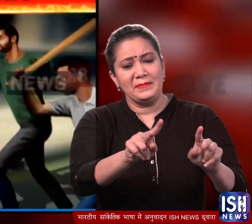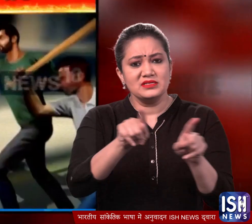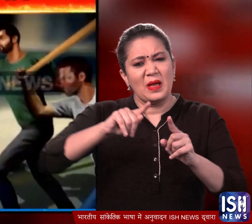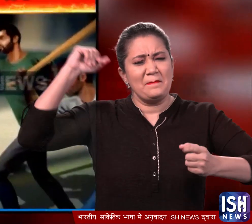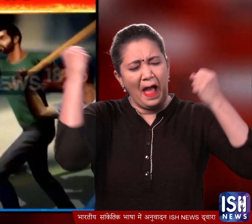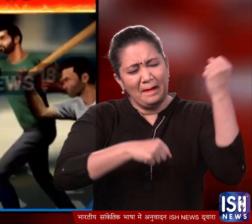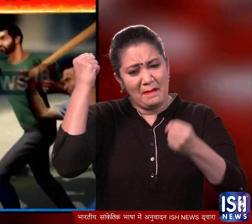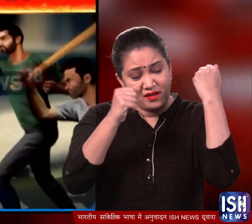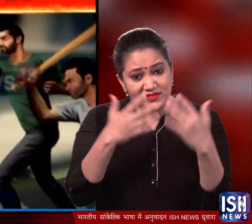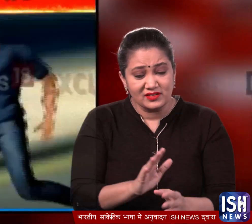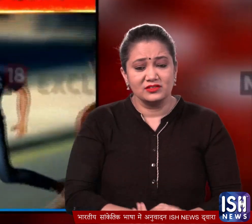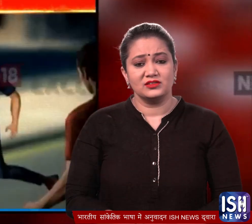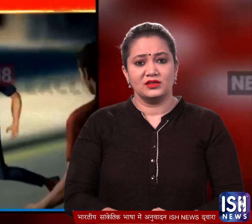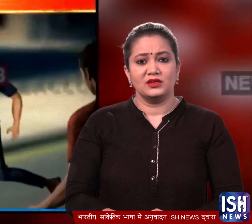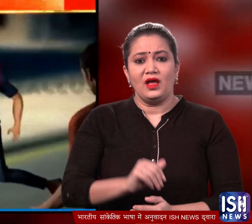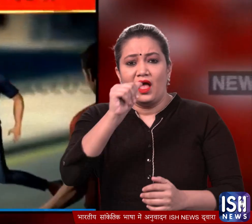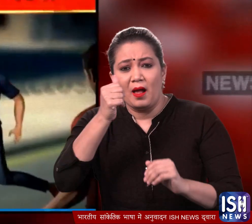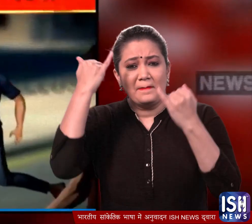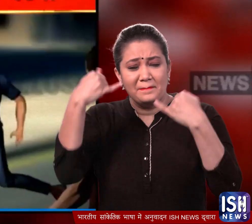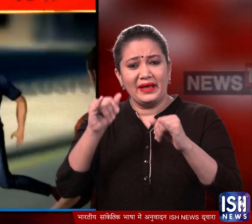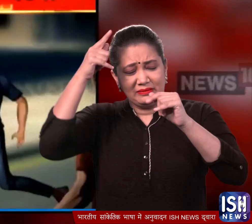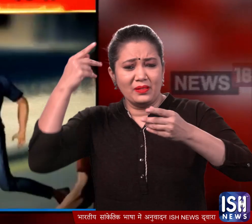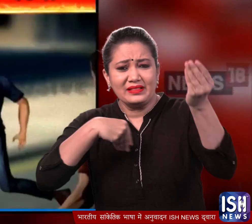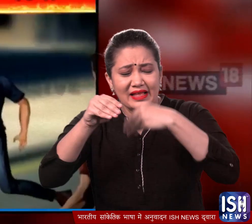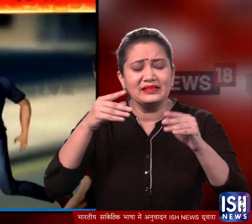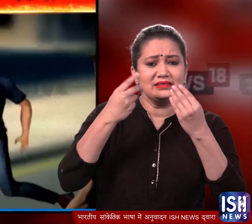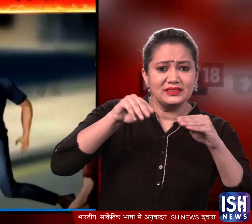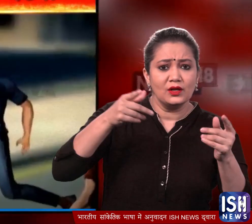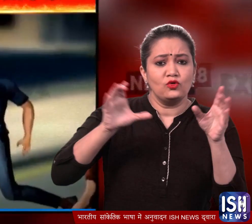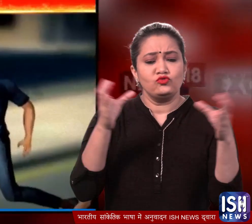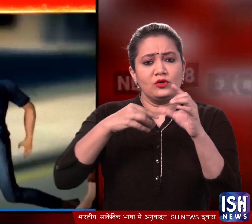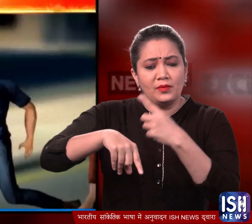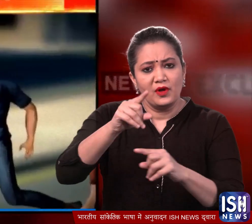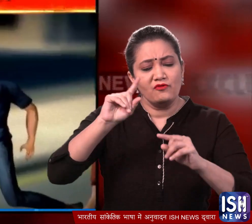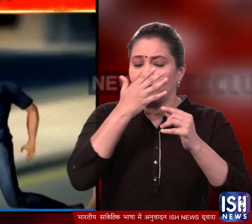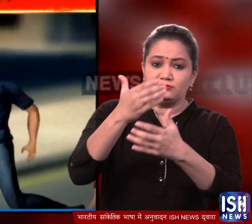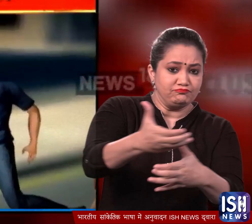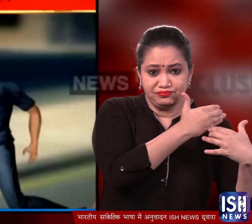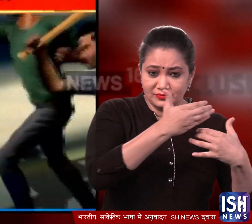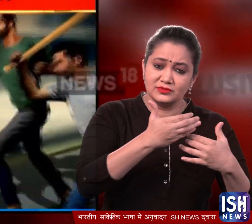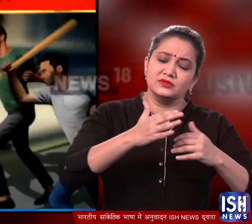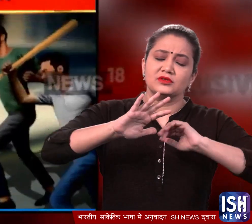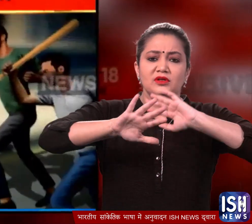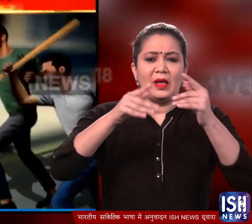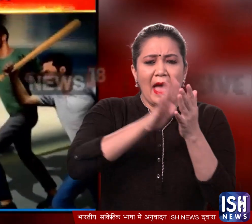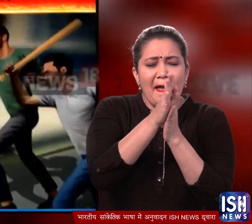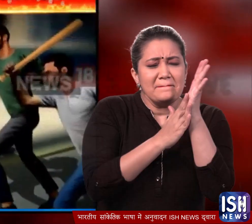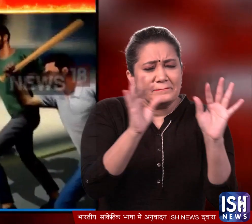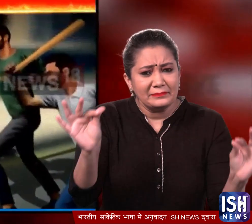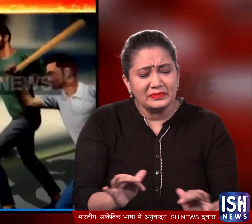लोगों ने उसे बुरी तरह पीट दिया। बताया गया कि अवैज शराब के कारोबारियों और उनके साथियों ने मिलकर पहले तो उसे अगवा किया और पिर किसी सुनसान जगय पर